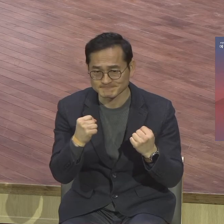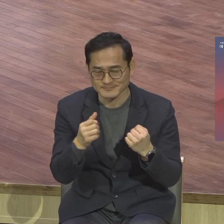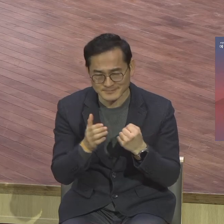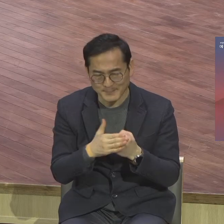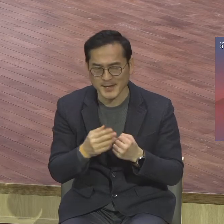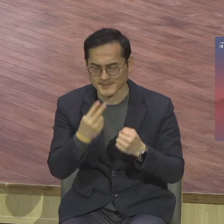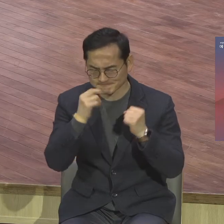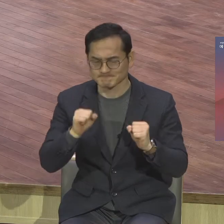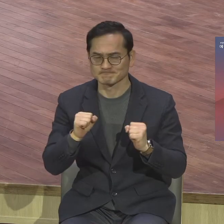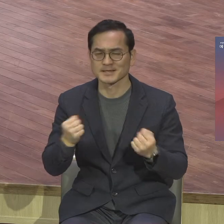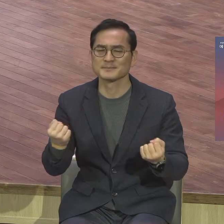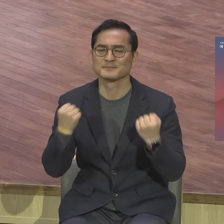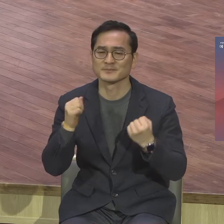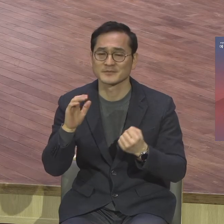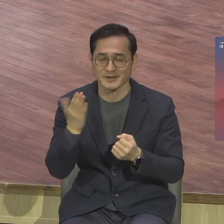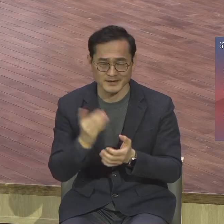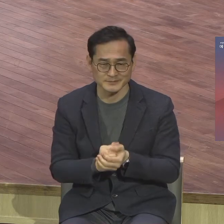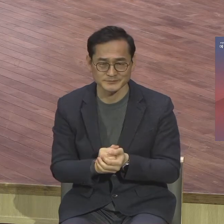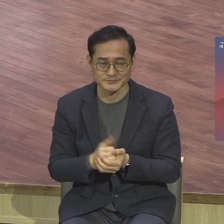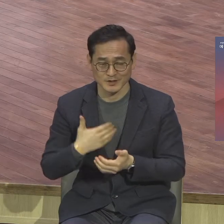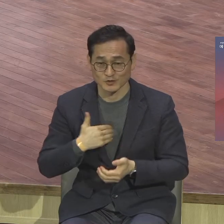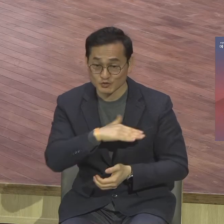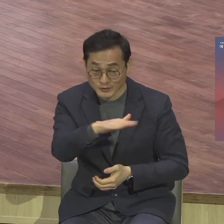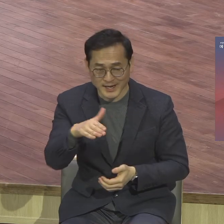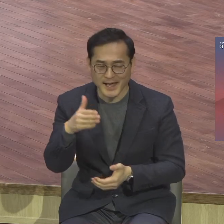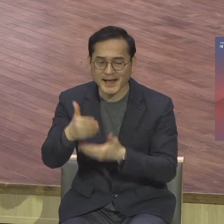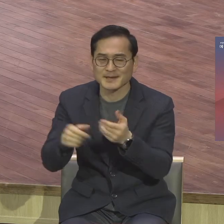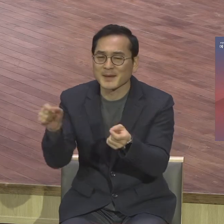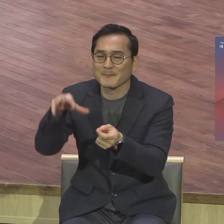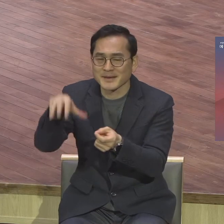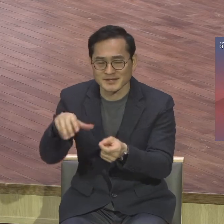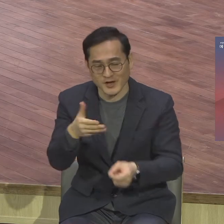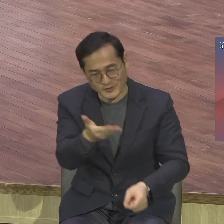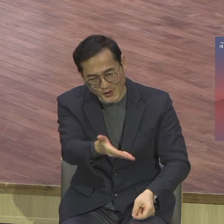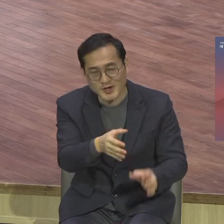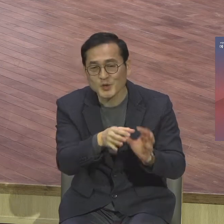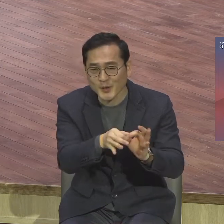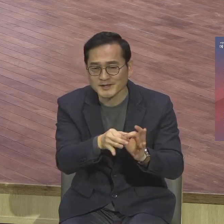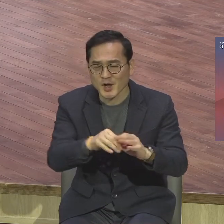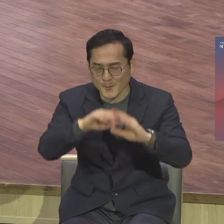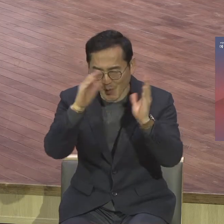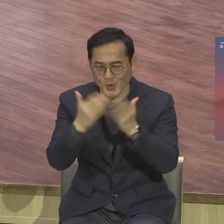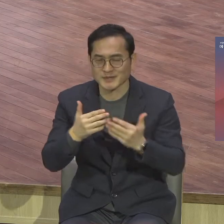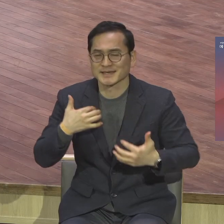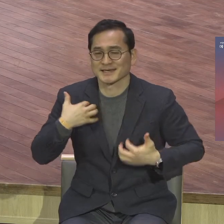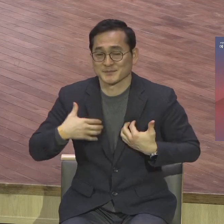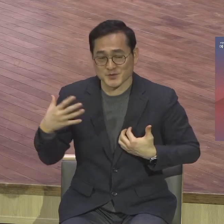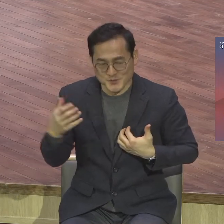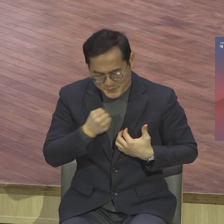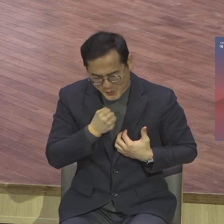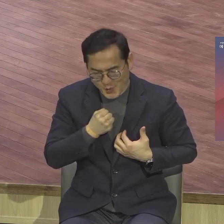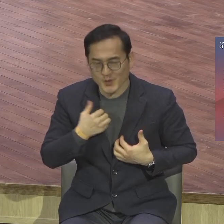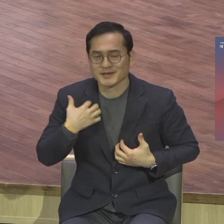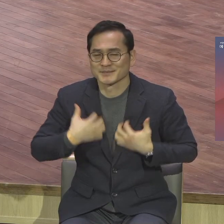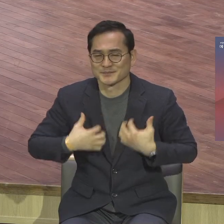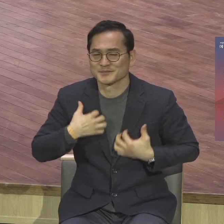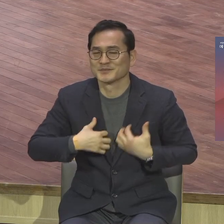우리가 우리 하나님 앞에서 너희로 말미암아 모든 기뻄으로 기뻐하니 이는 너희를